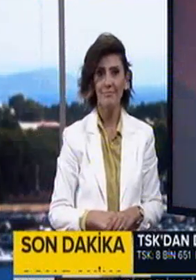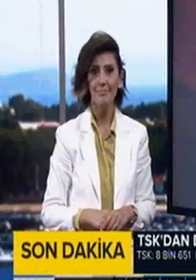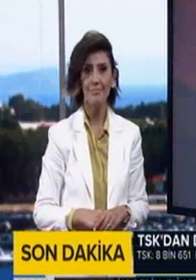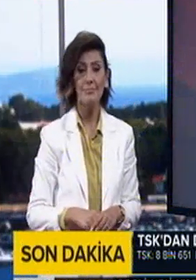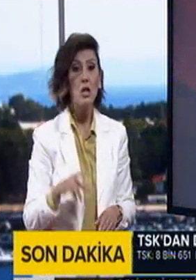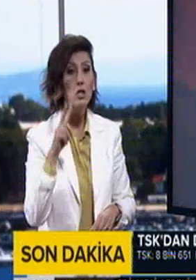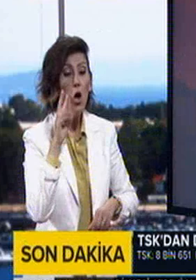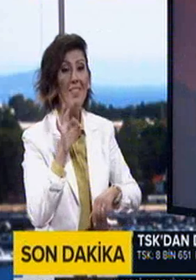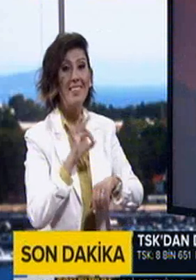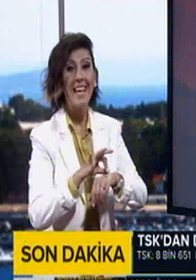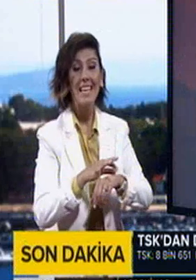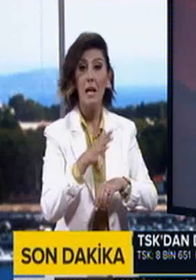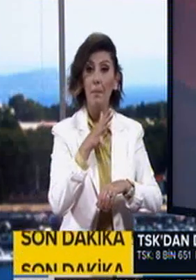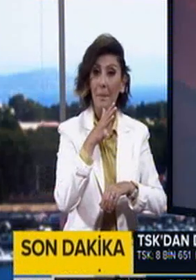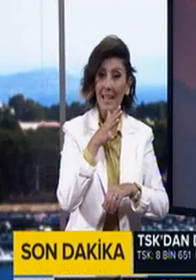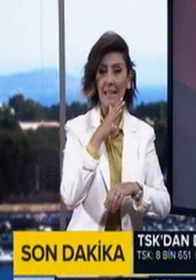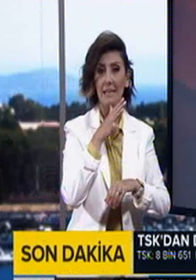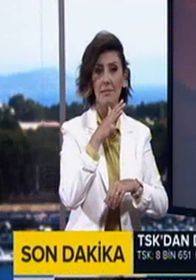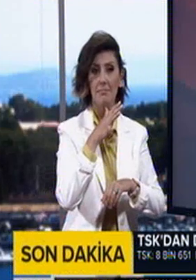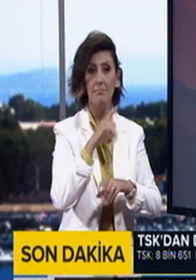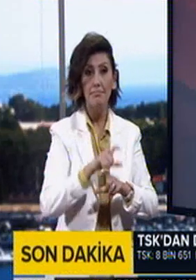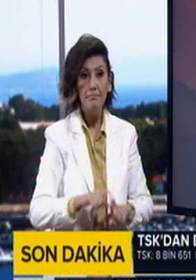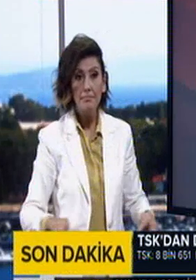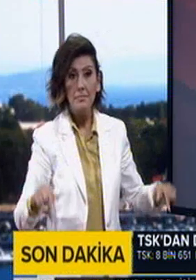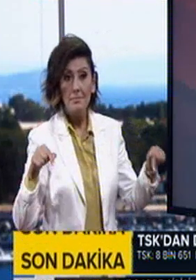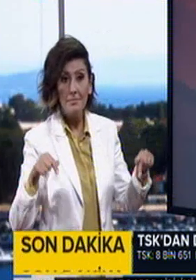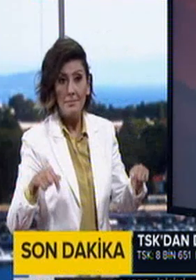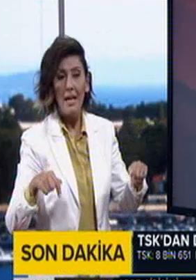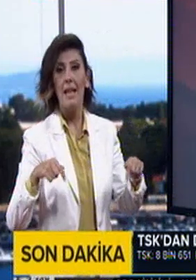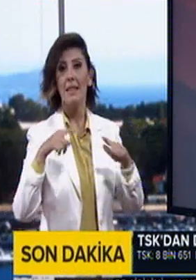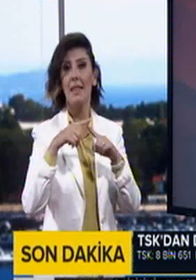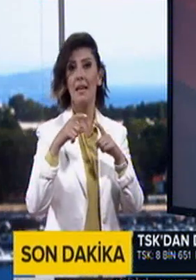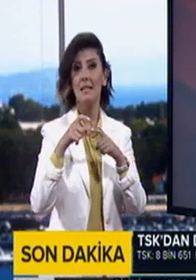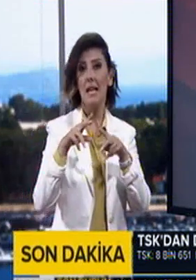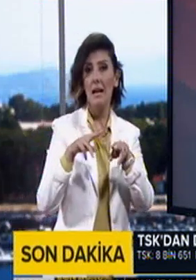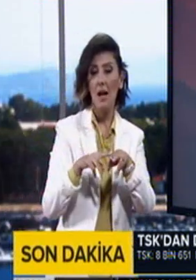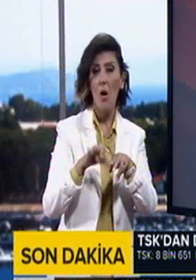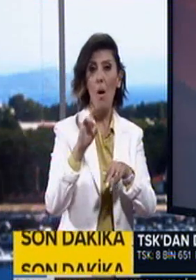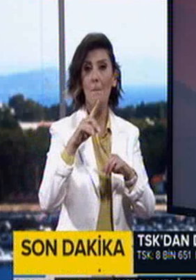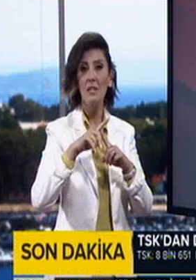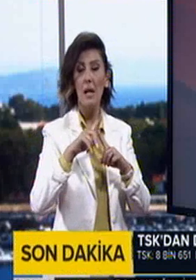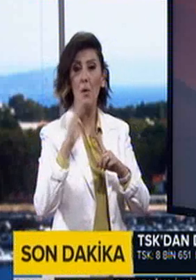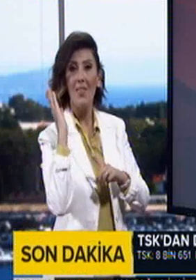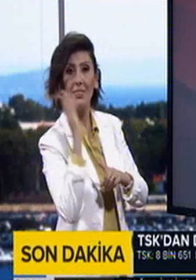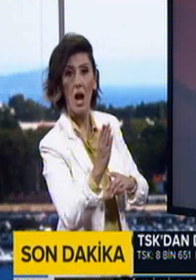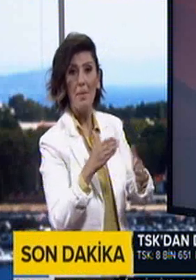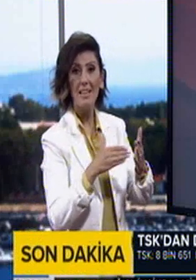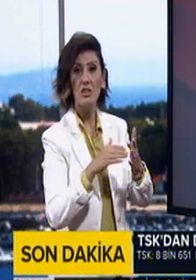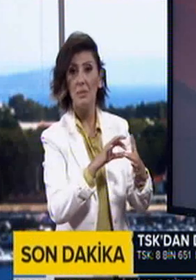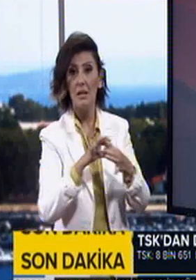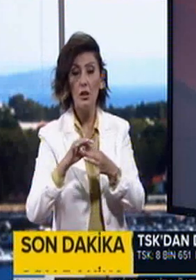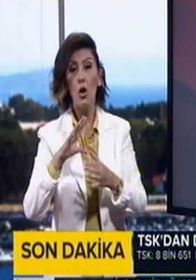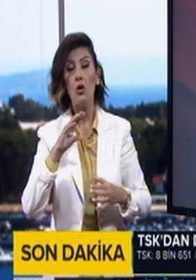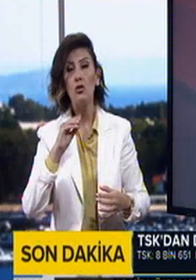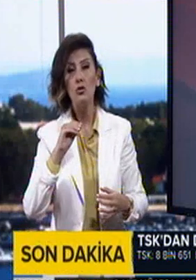Son dakika bilgisi olarak da ekrana yansıdı. Türk Silahlı Kuvvetleri'nin 15 Temmuz darbe girişimiyle